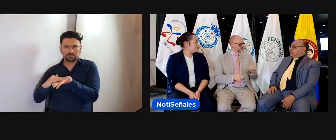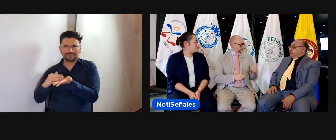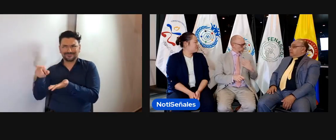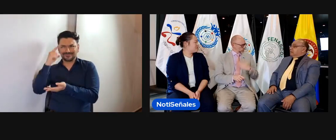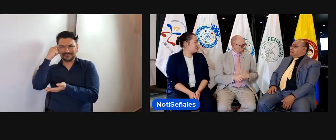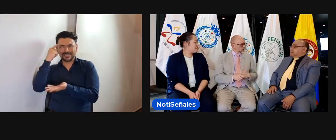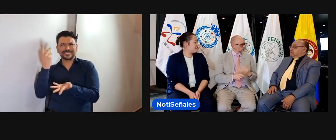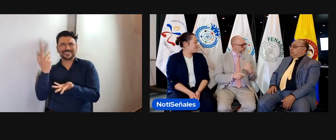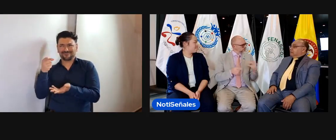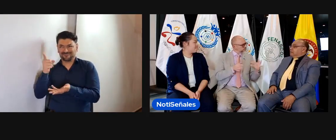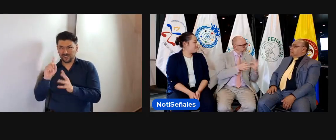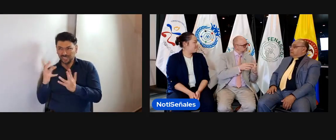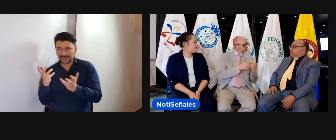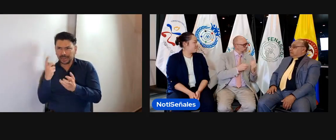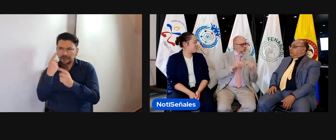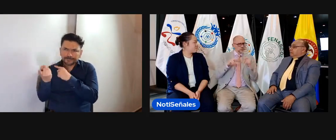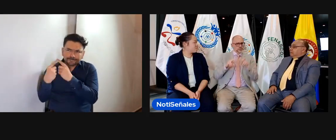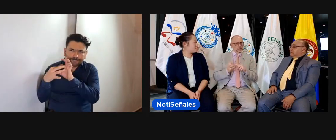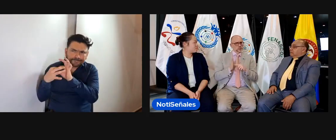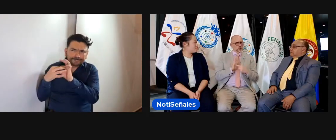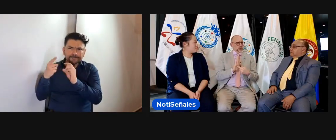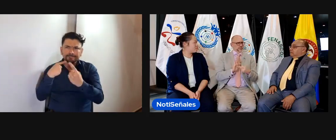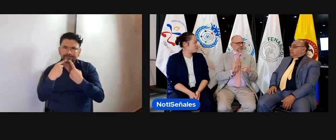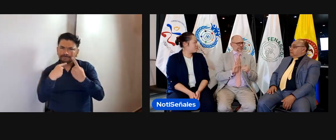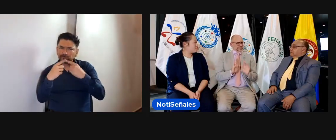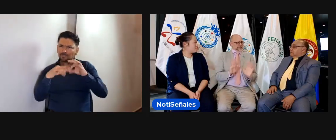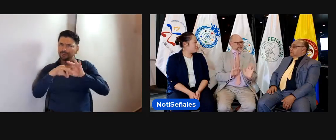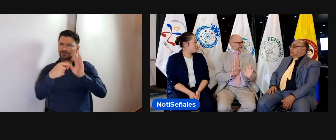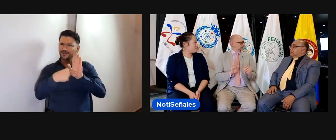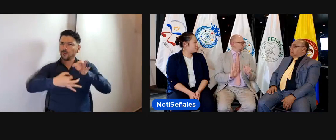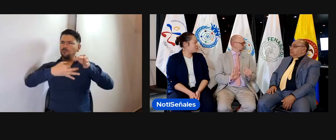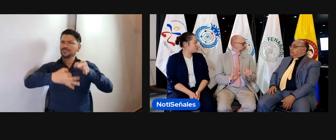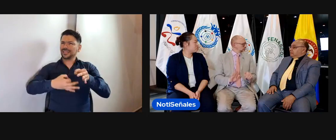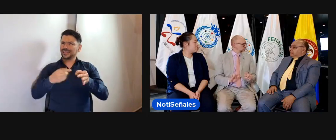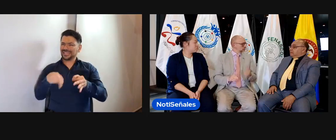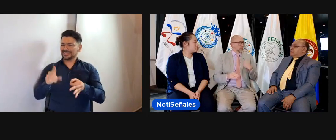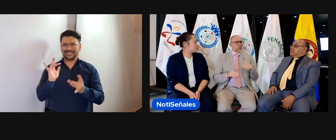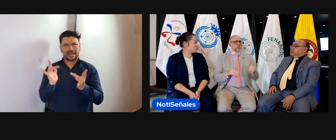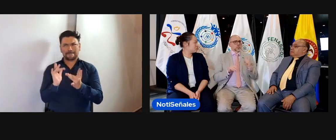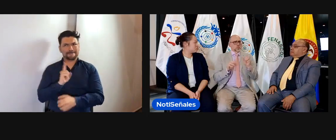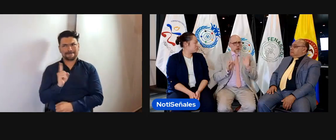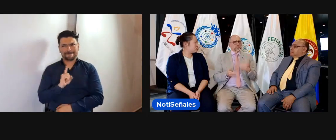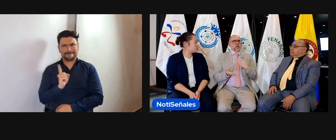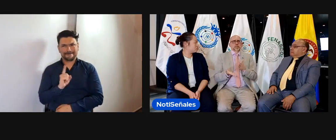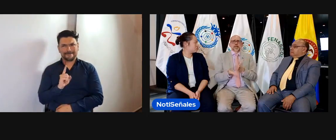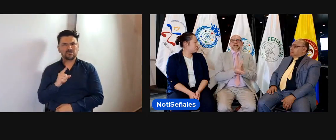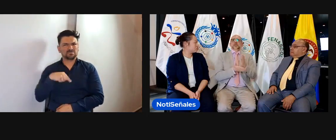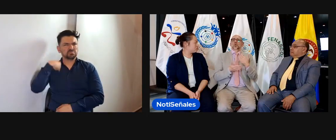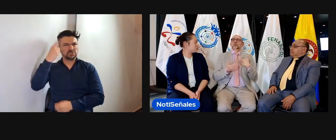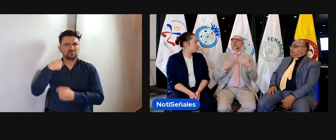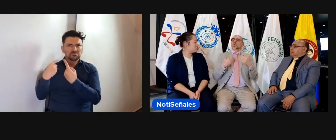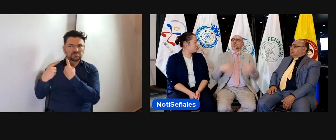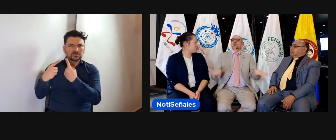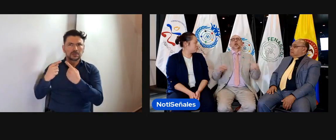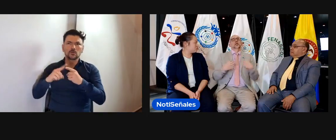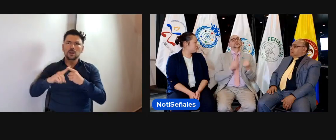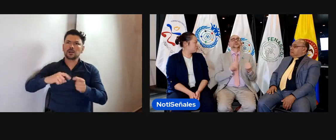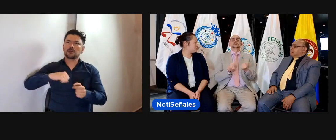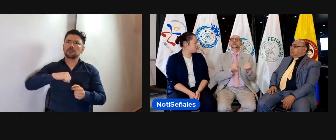hablarlo después nosotros dos, para ver, pues, qué se podría hacer con eso, y pues, evitar que se use este